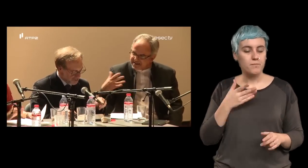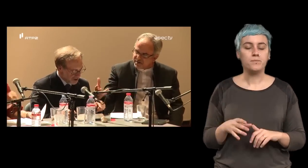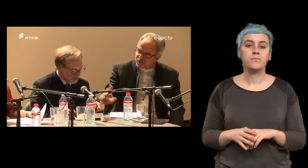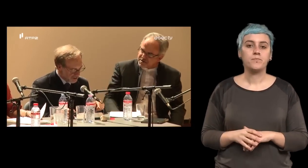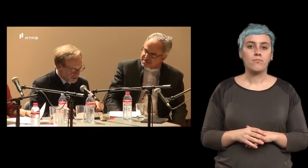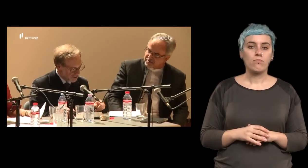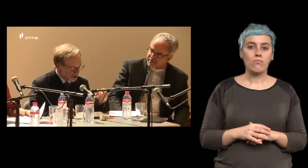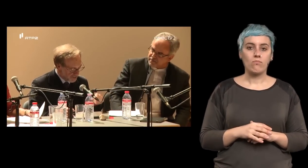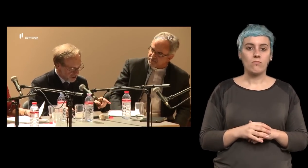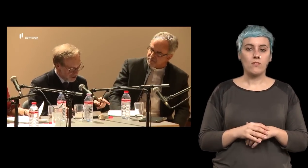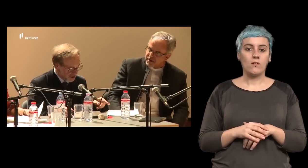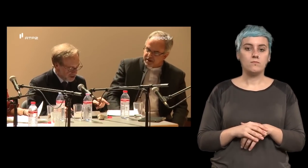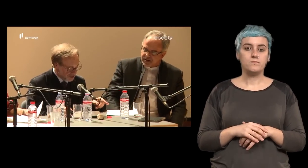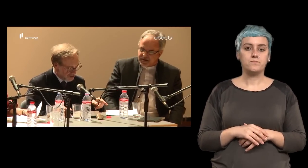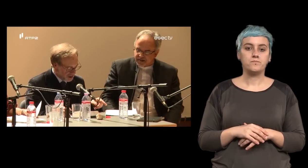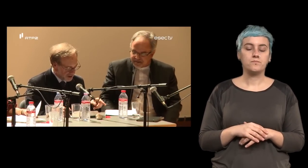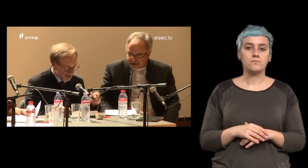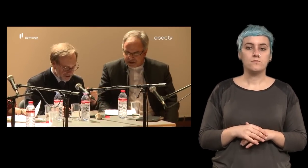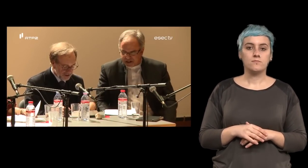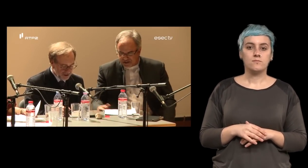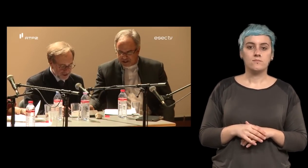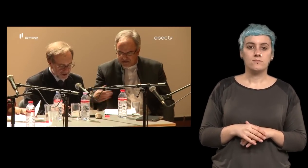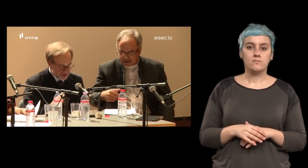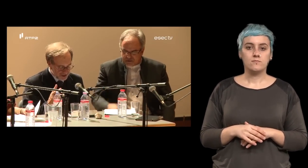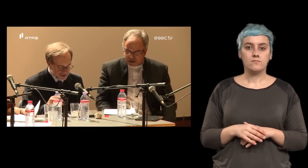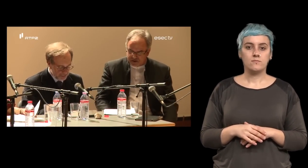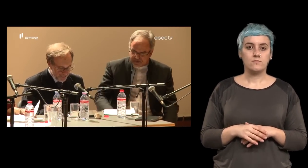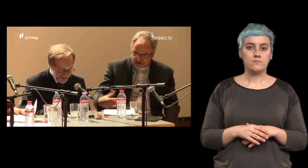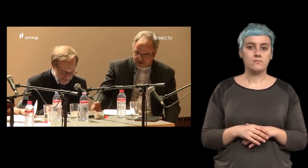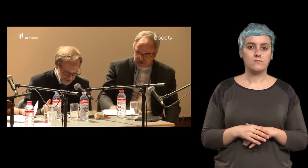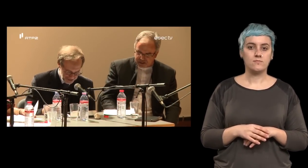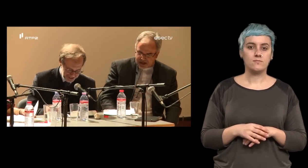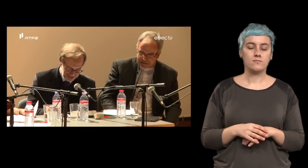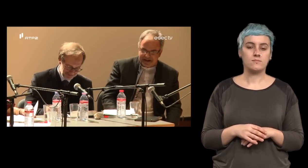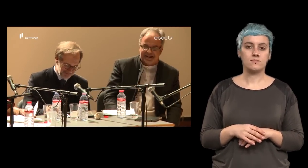assim o que fosse você sabia disso na sua altura? sabia você já devia ter contado isso mas não não não não não não